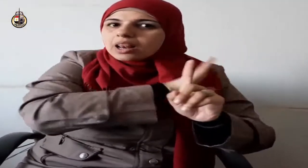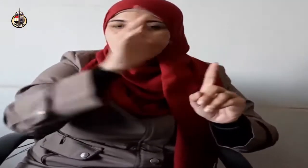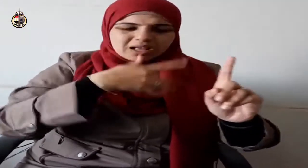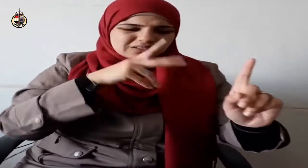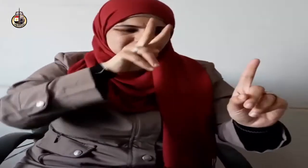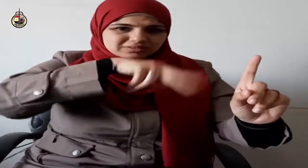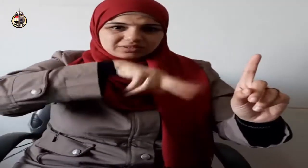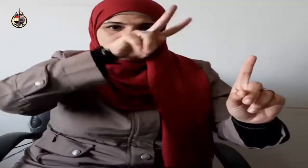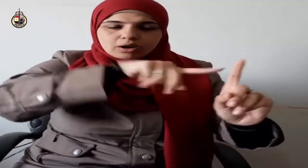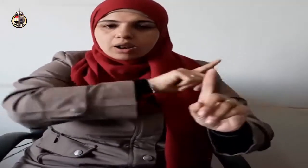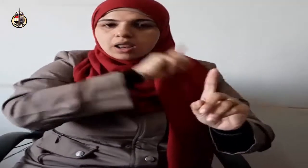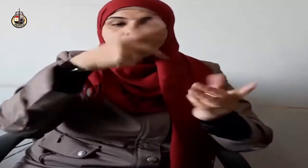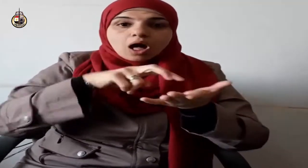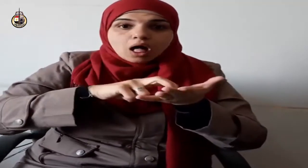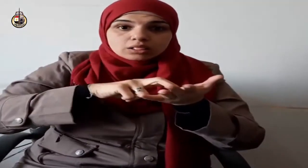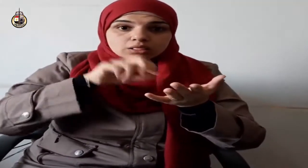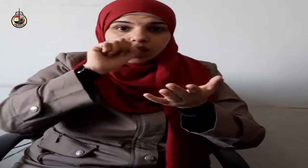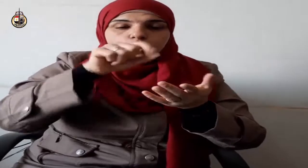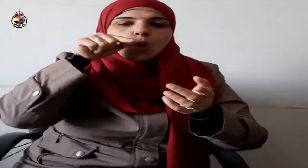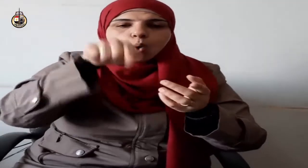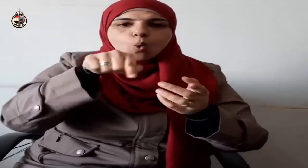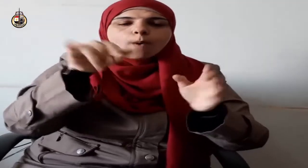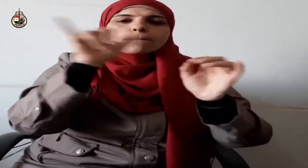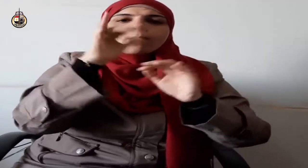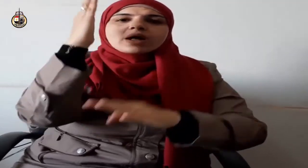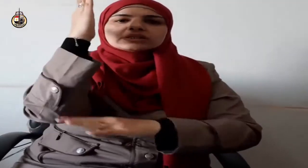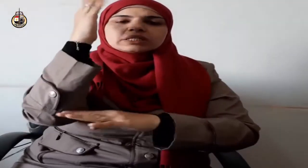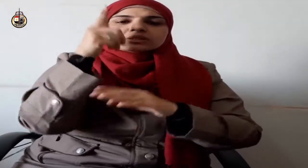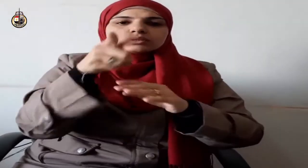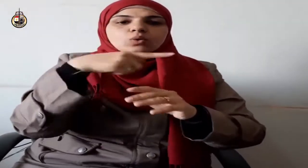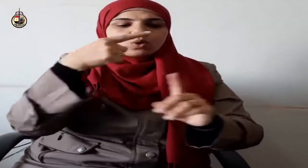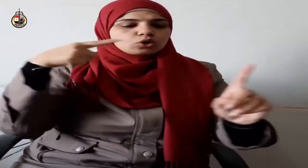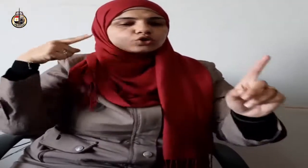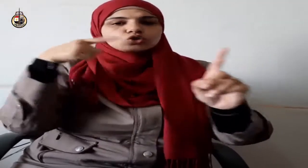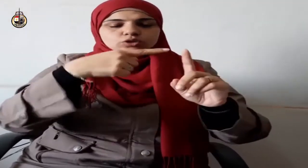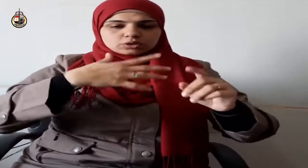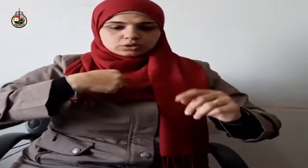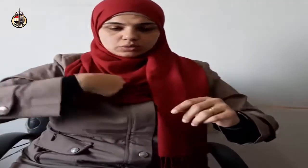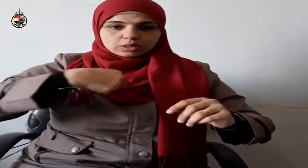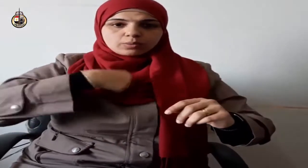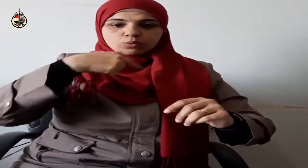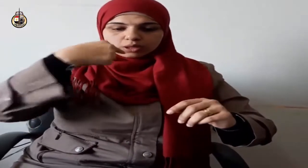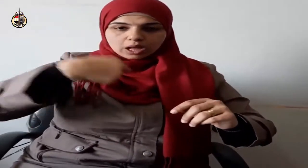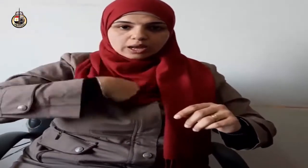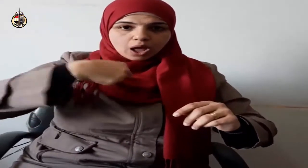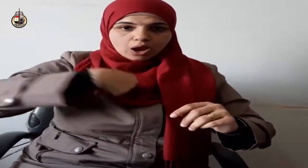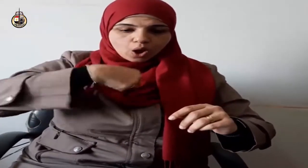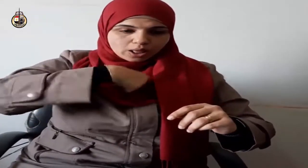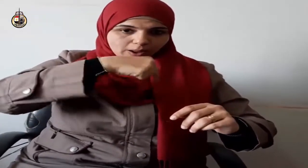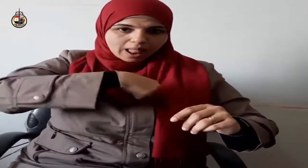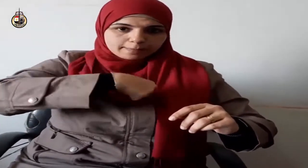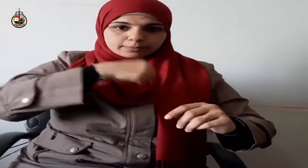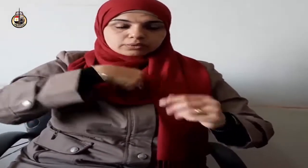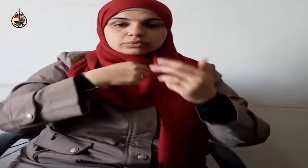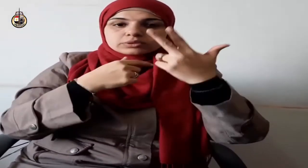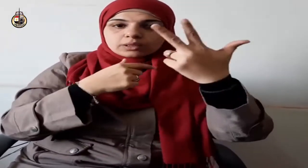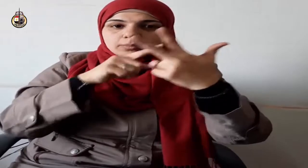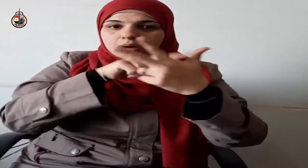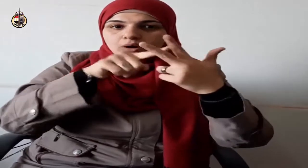تناجشوا ولا تباغضوا ولا تدابروا ولا يبع بعضكم على بيع